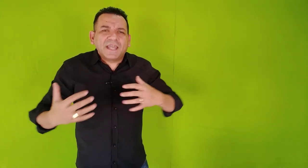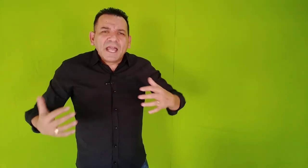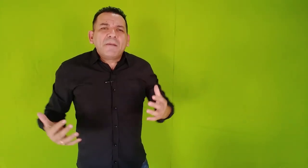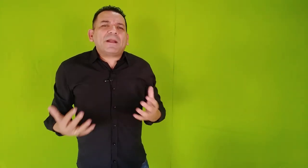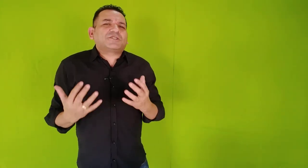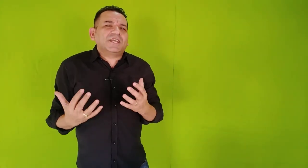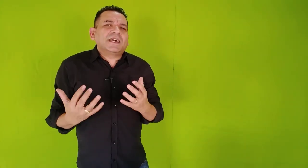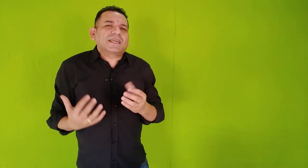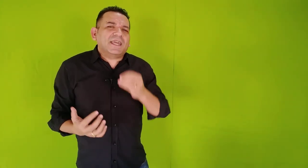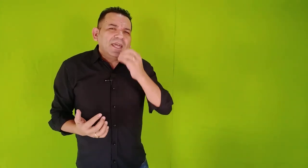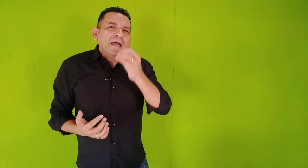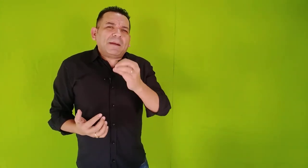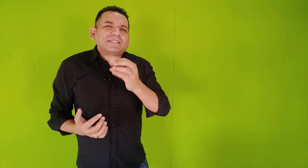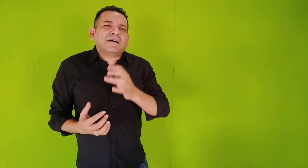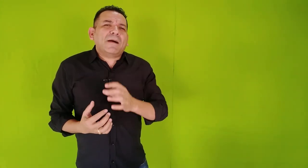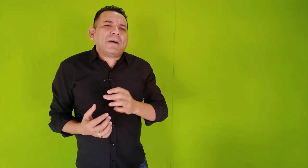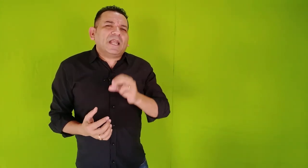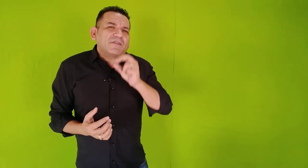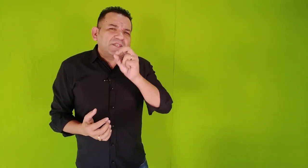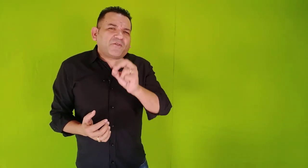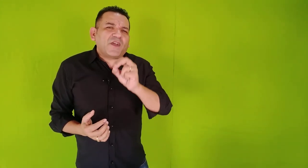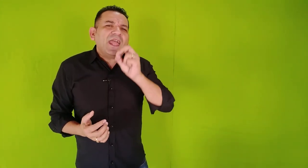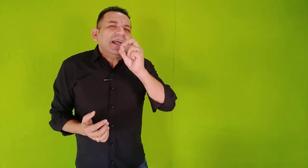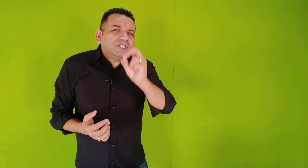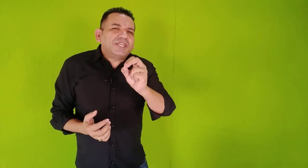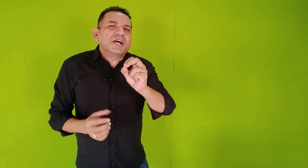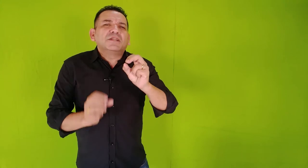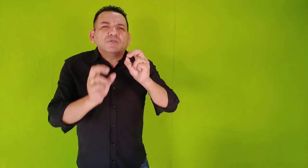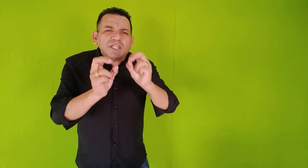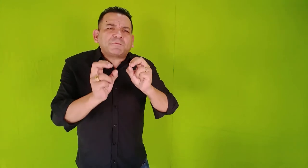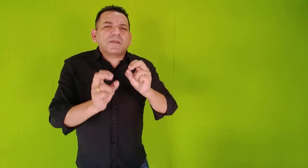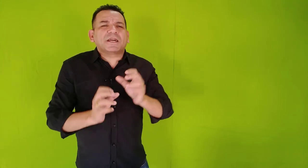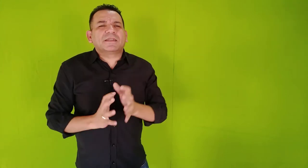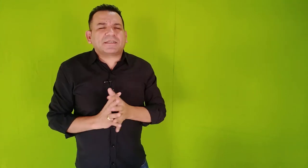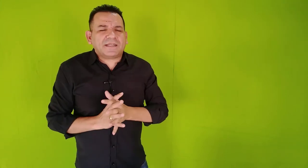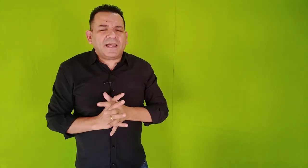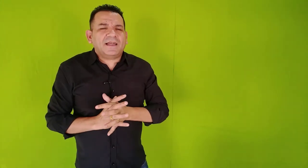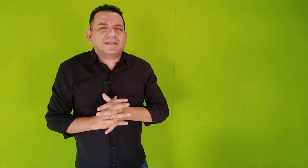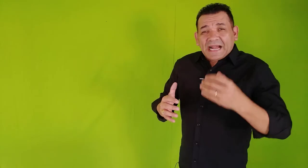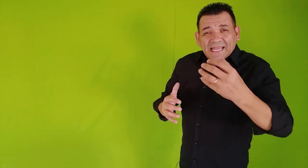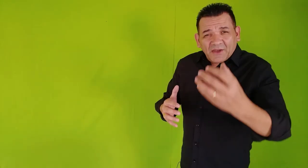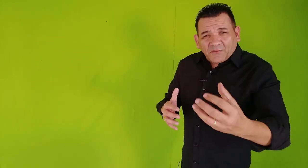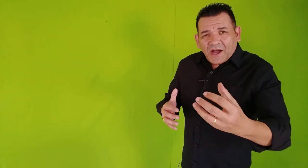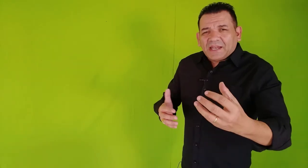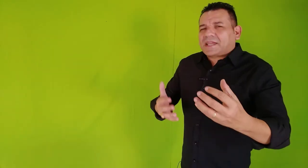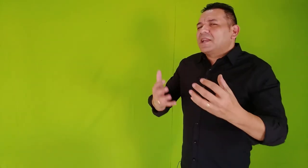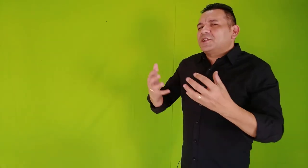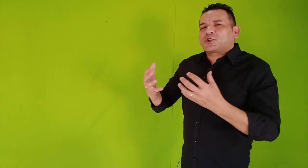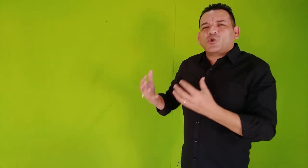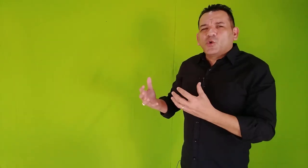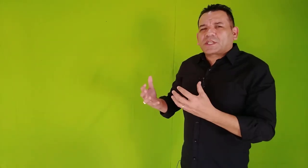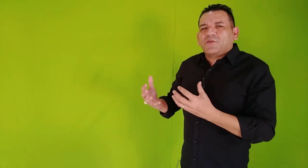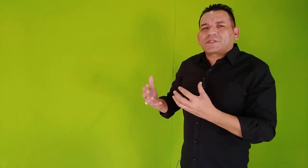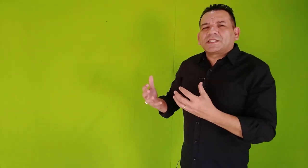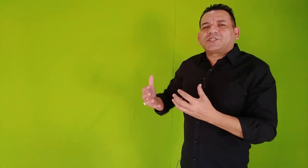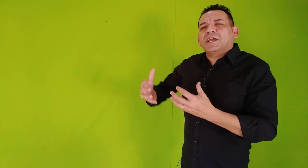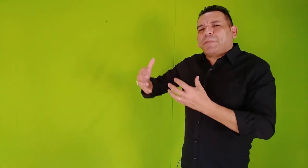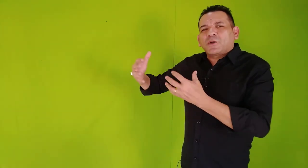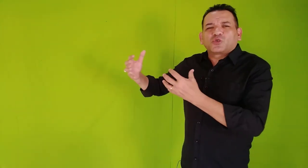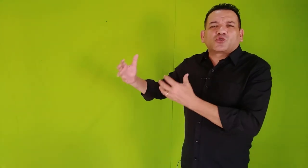para te erguer, para te dar uma palavra de fé, de ânimo, de esperança. Aquela fala, aquele discurso que você tinha para os